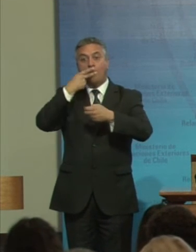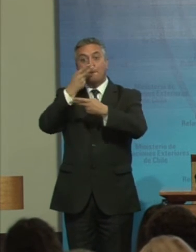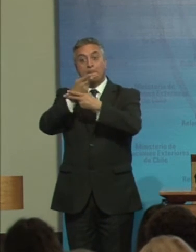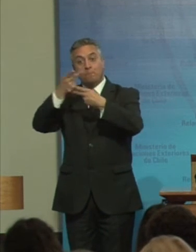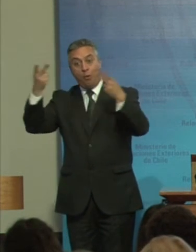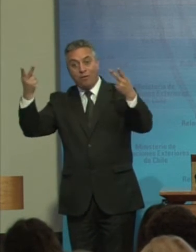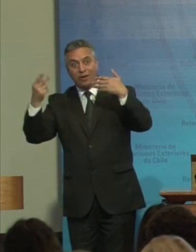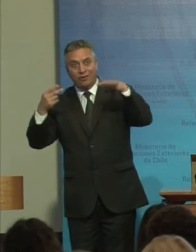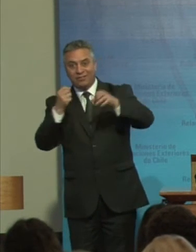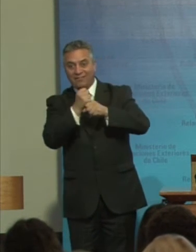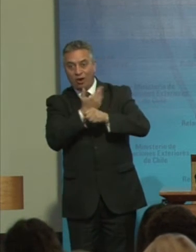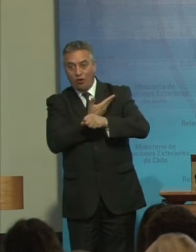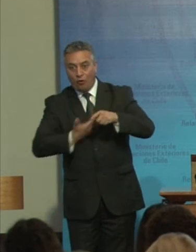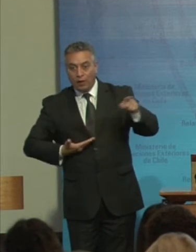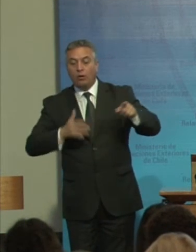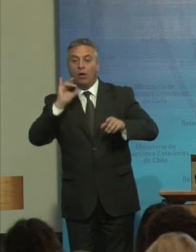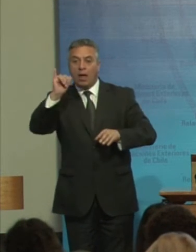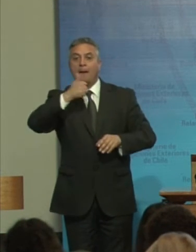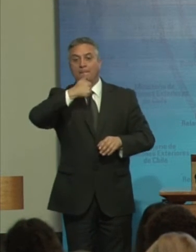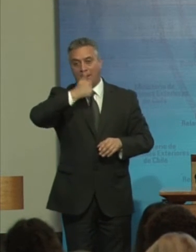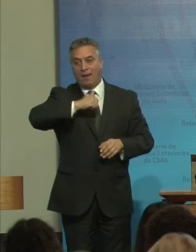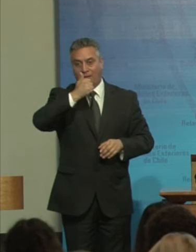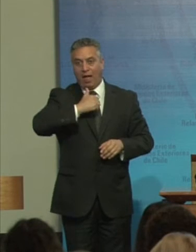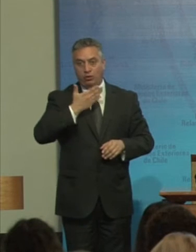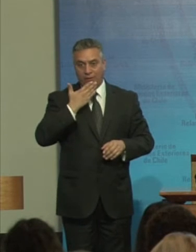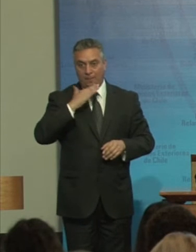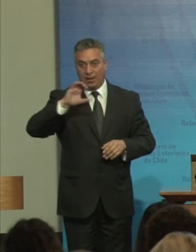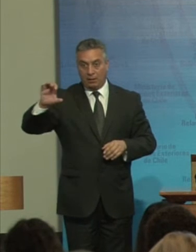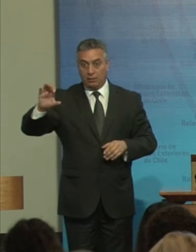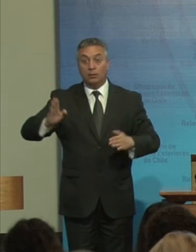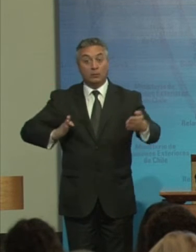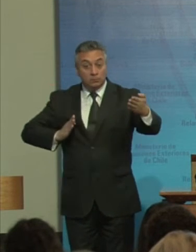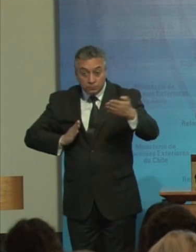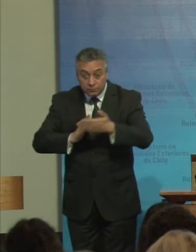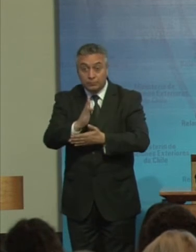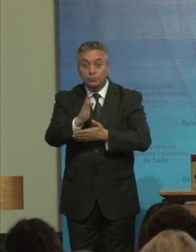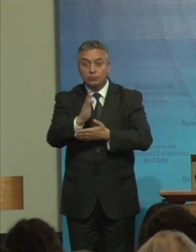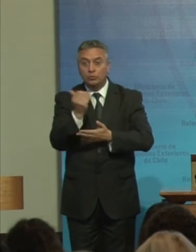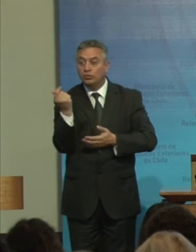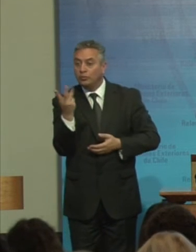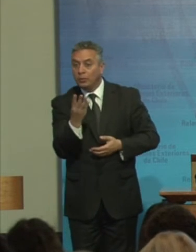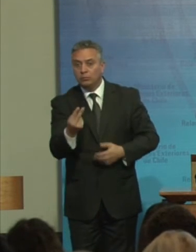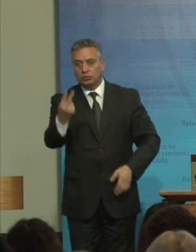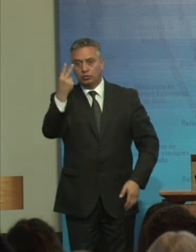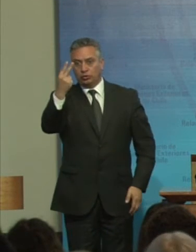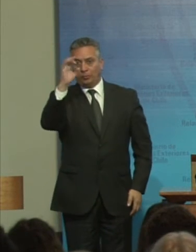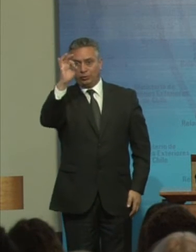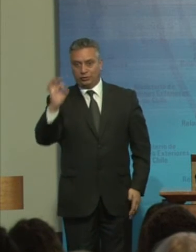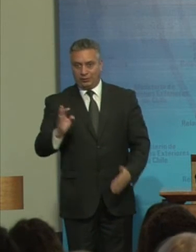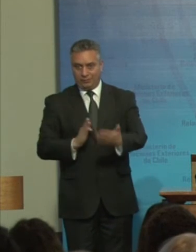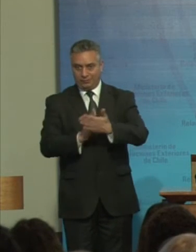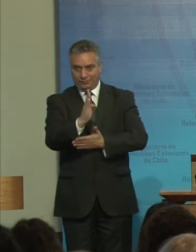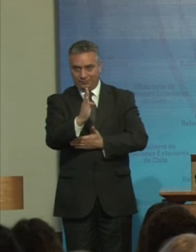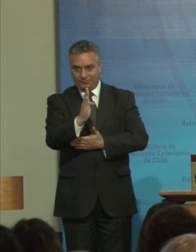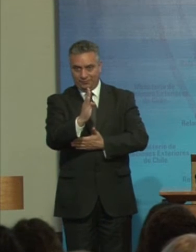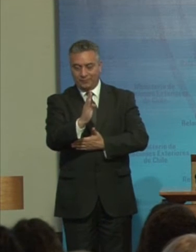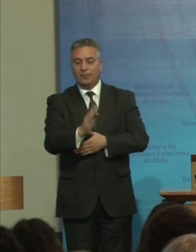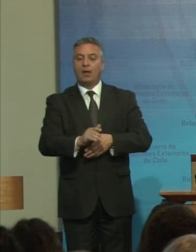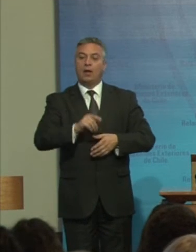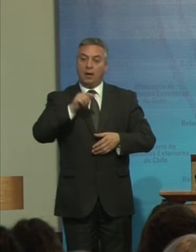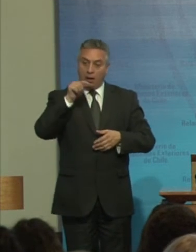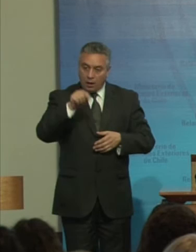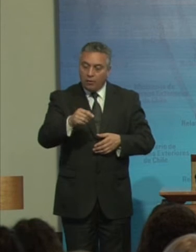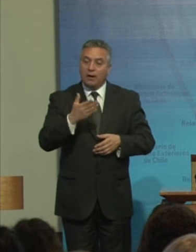Comenzando Por un 2% Se debe garantizar Con la institucionalidad